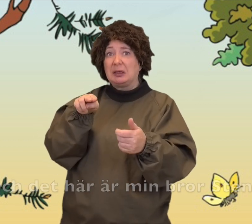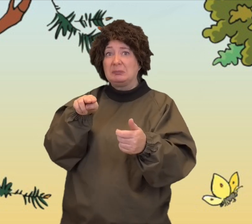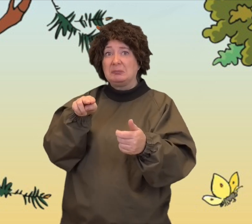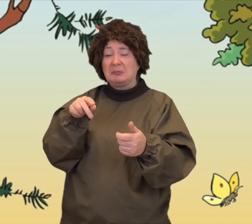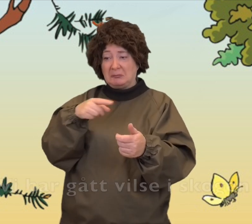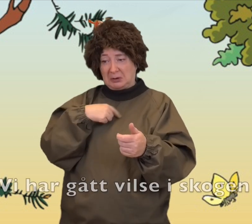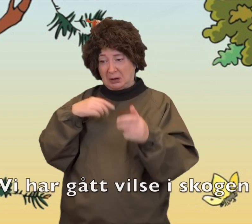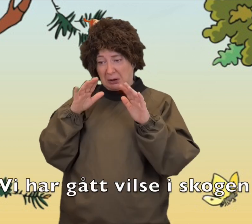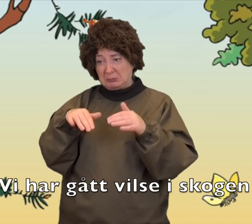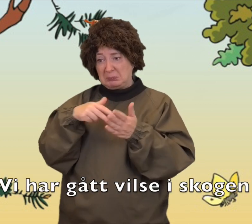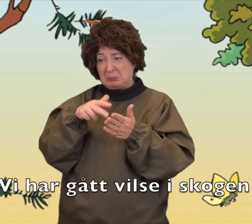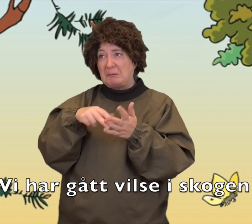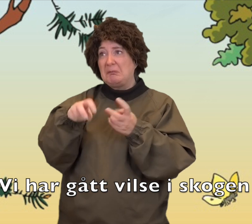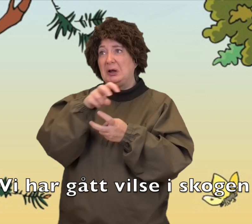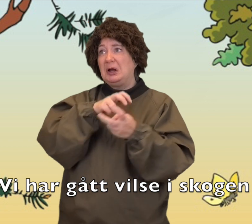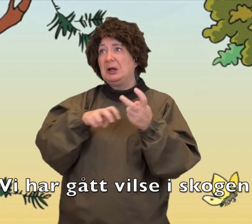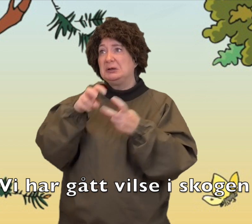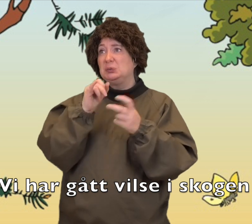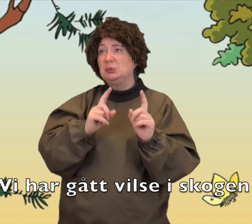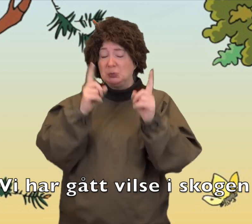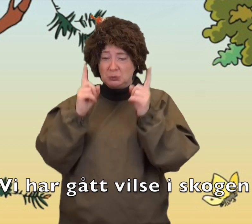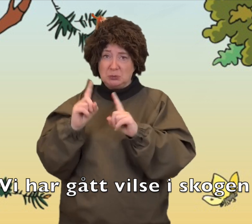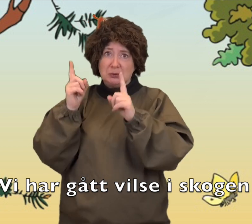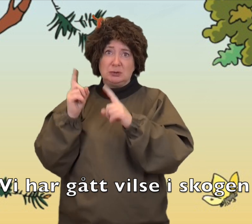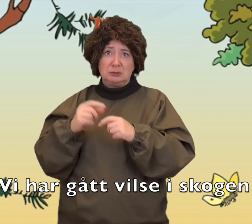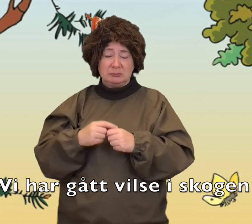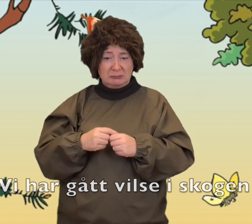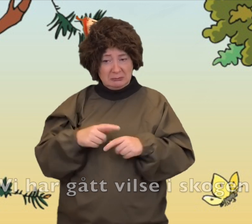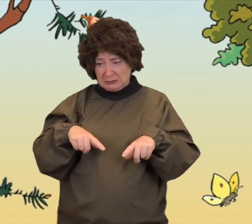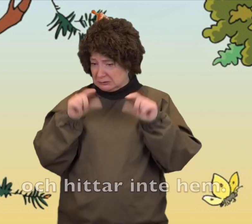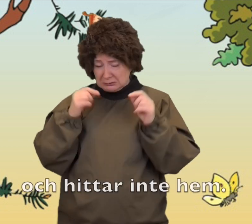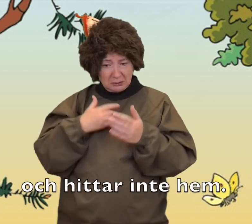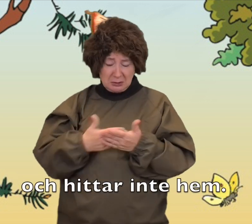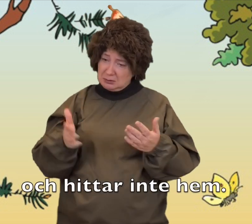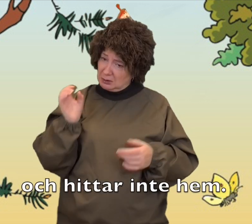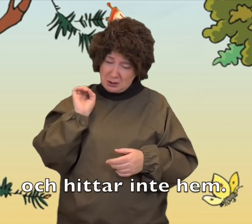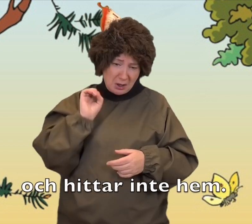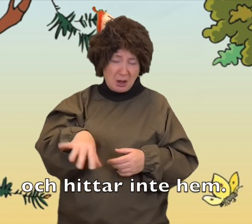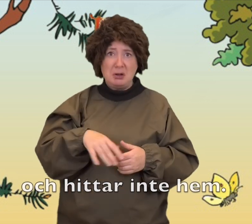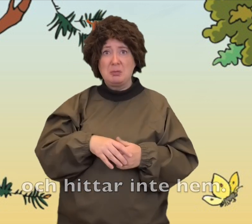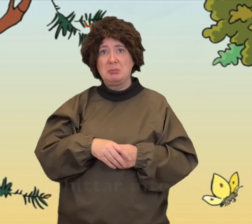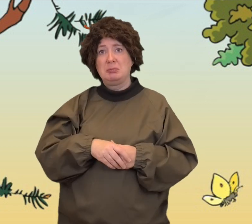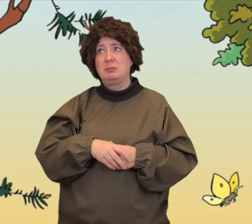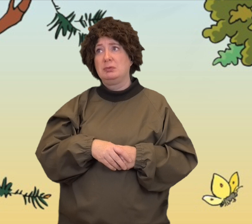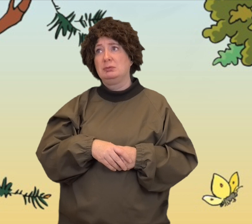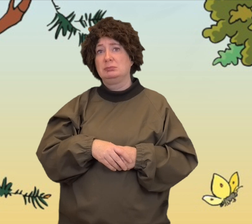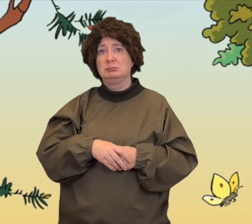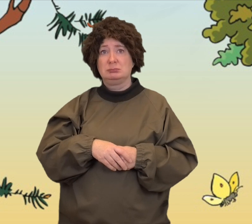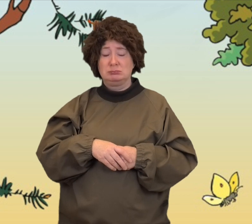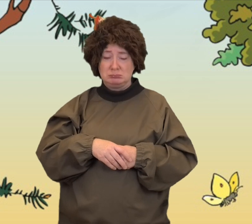Vi har gått vilse i skogen. Hon hittar inte hem. Anna